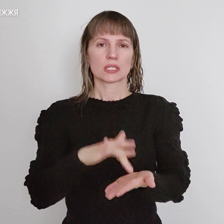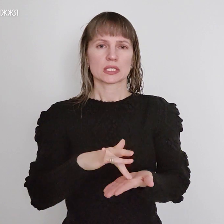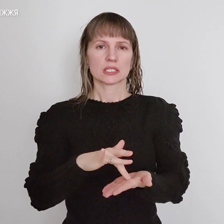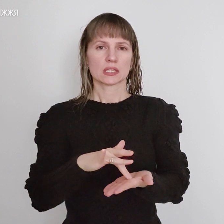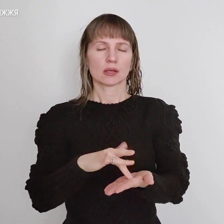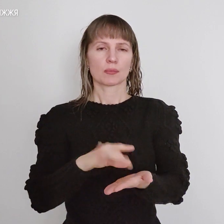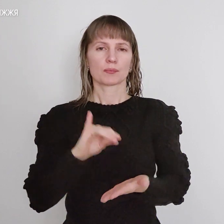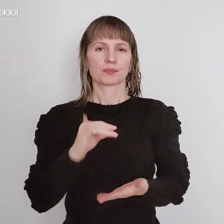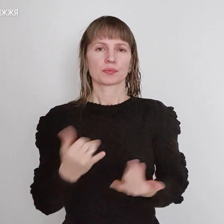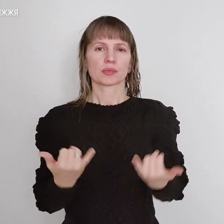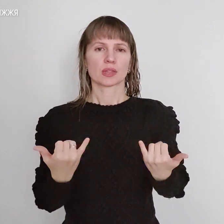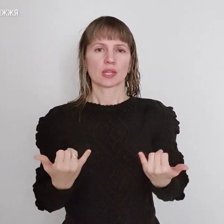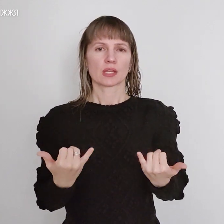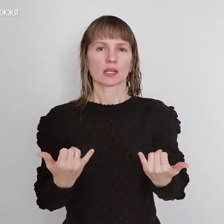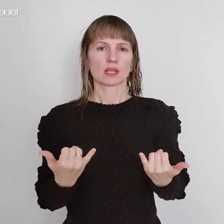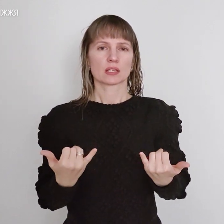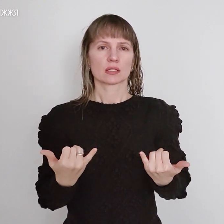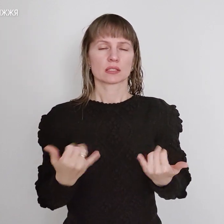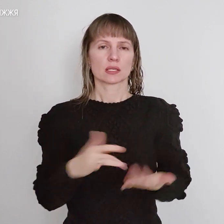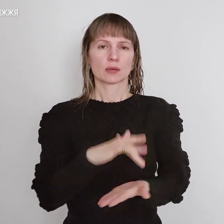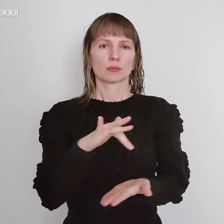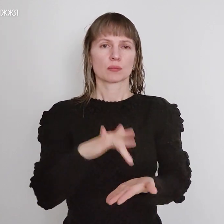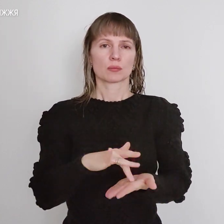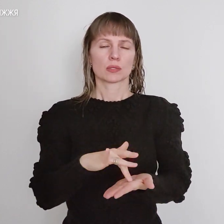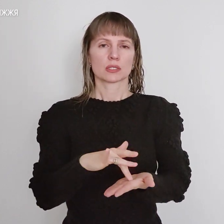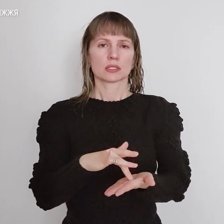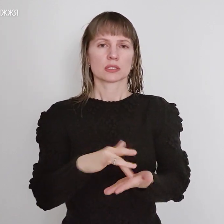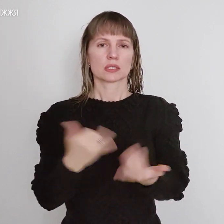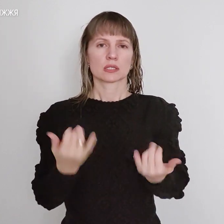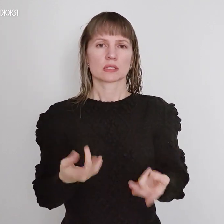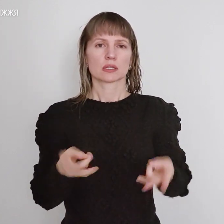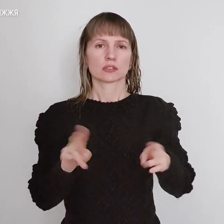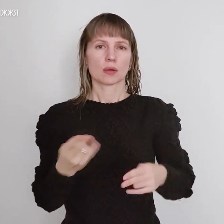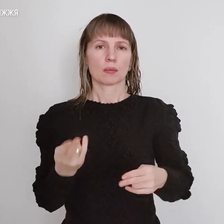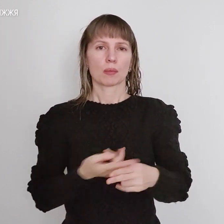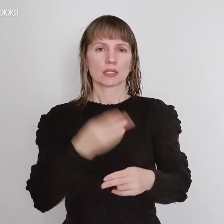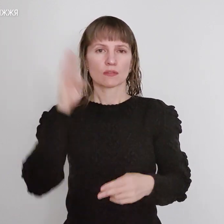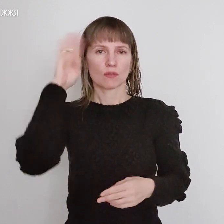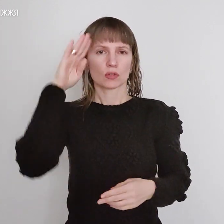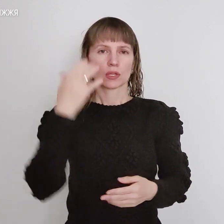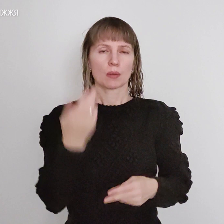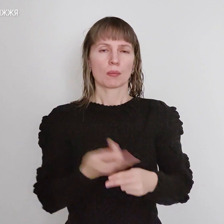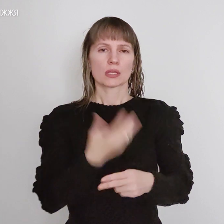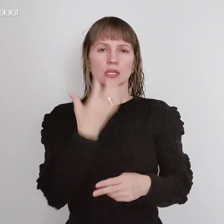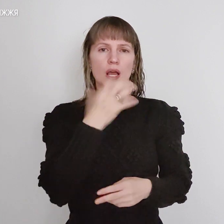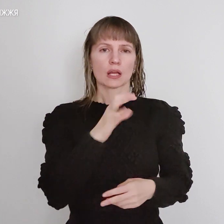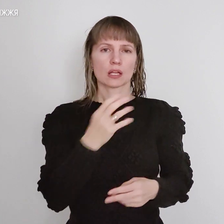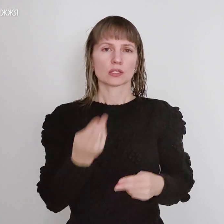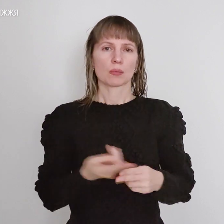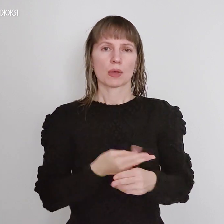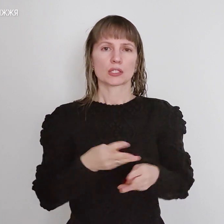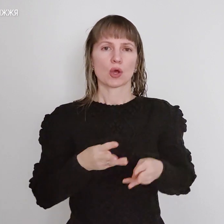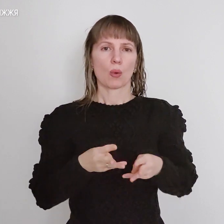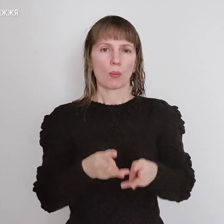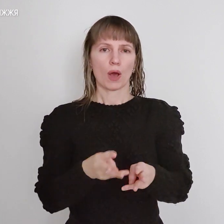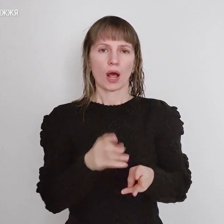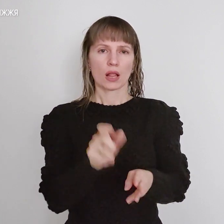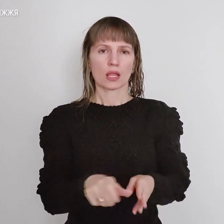Наразі місто залишається без води, без гарячого, опалення. Зараз коврані